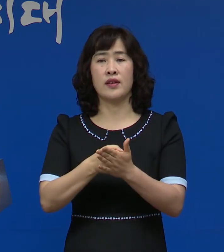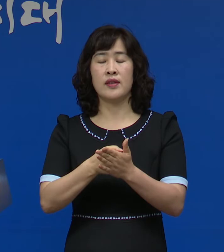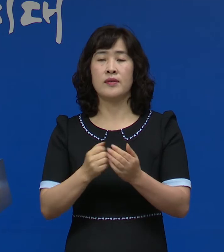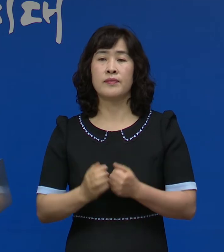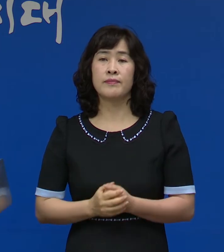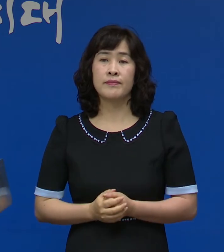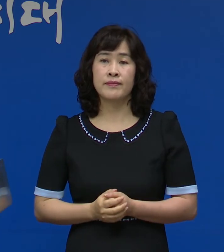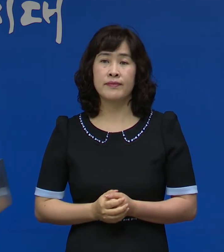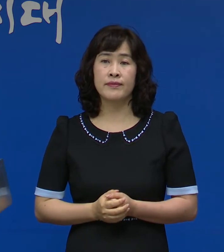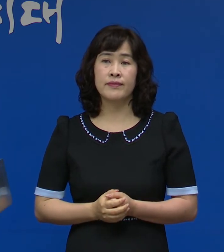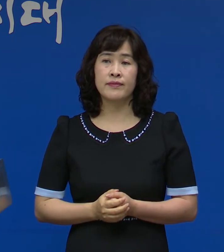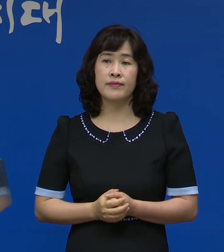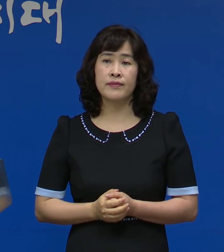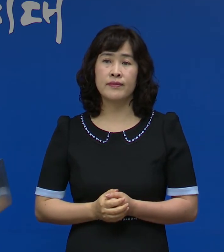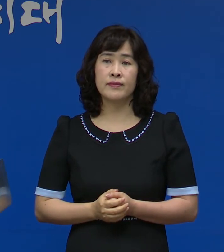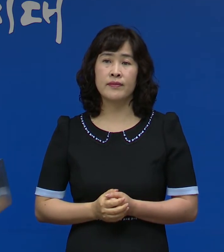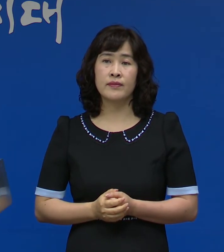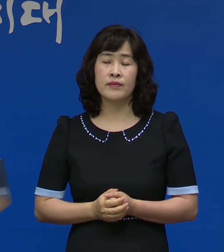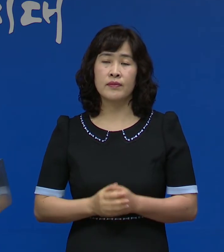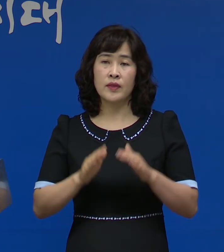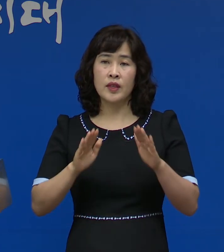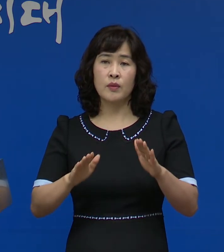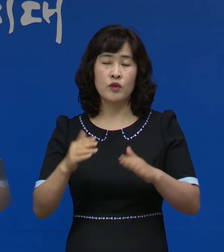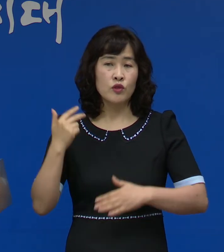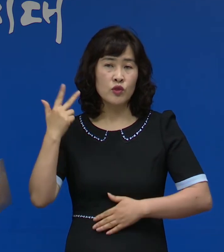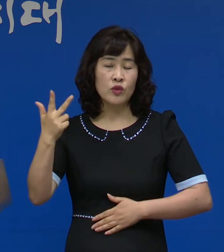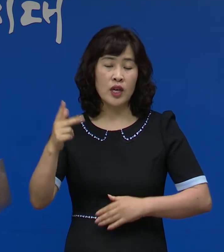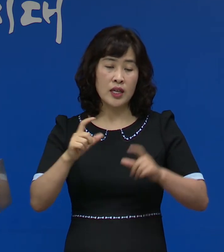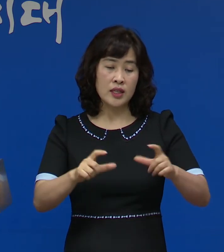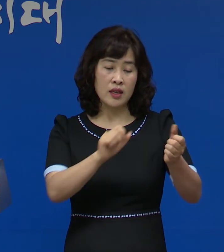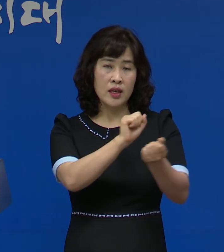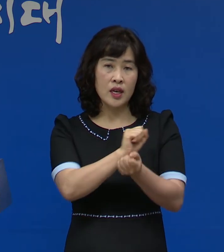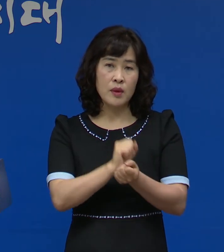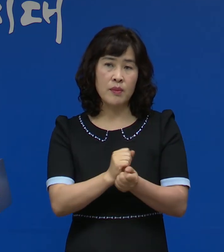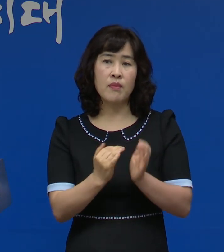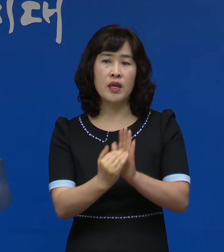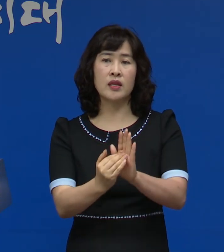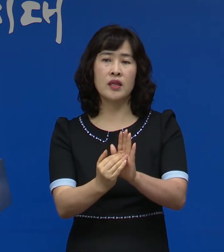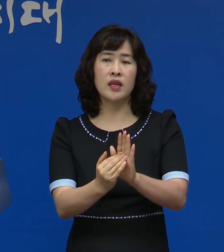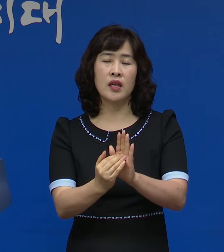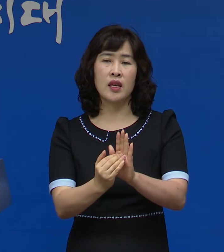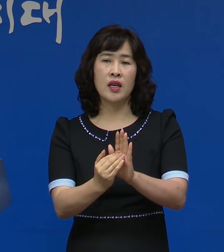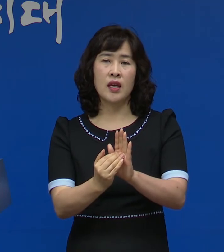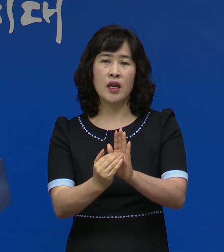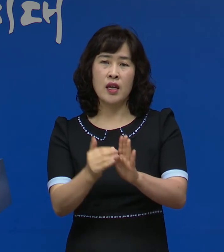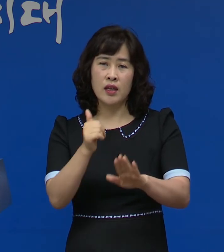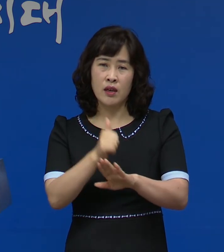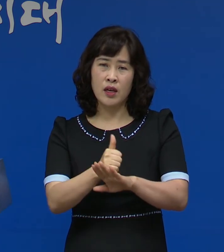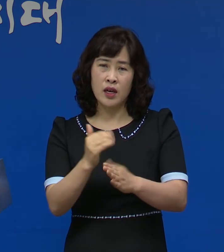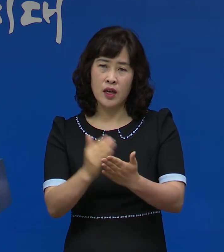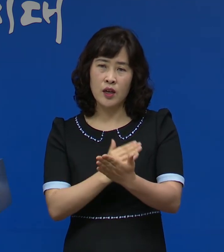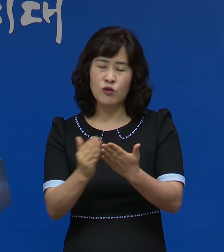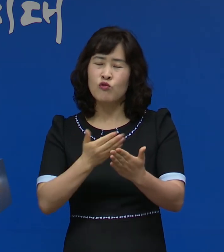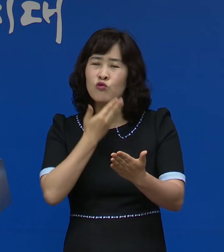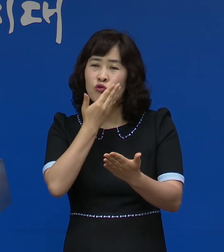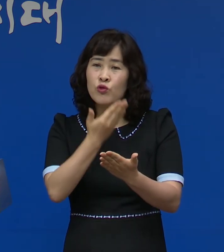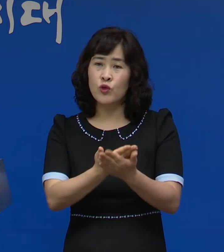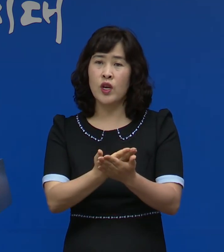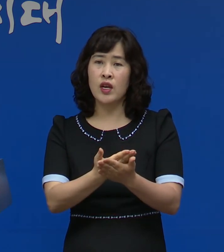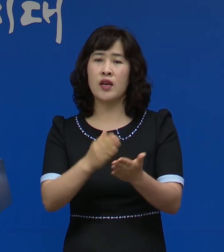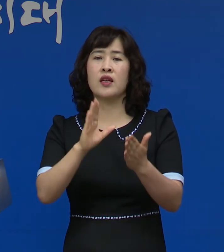하겠습니다 이번 주가 지역 감염 차단의 선폐를 가르는 중대